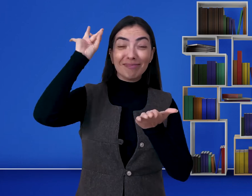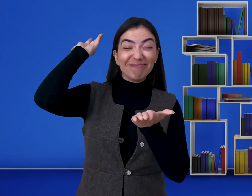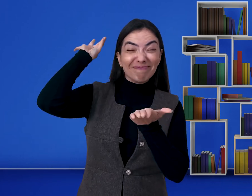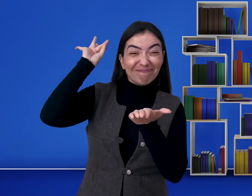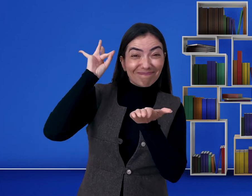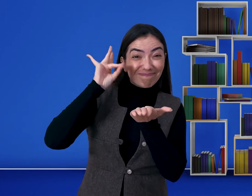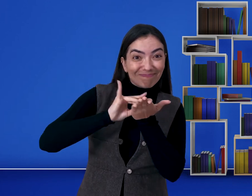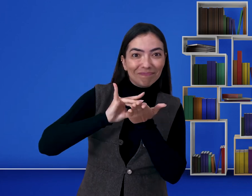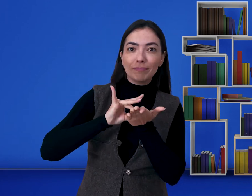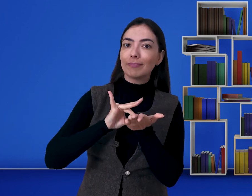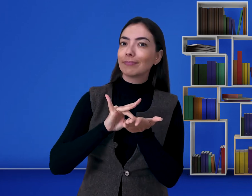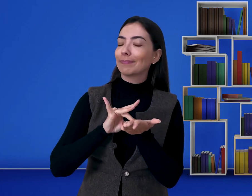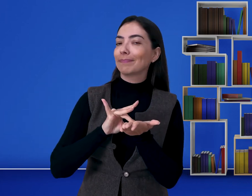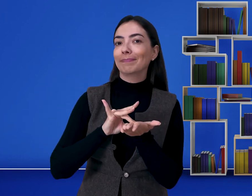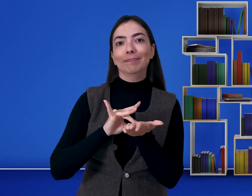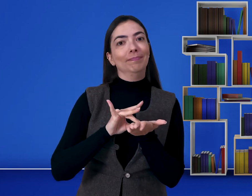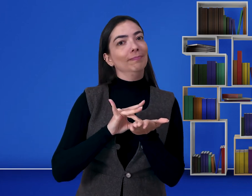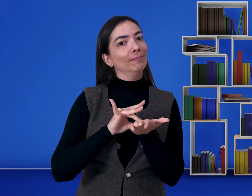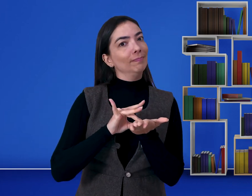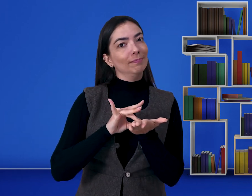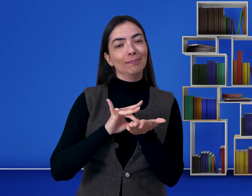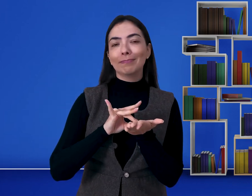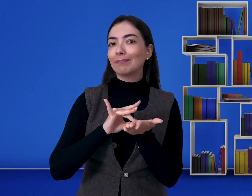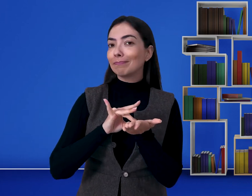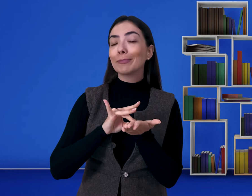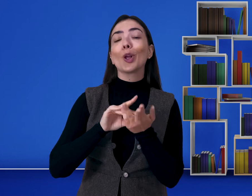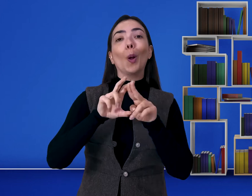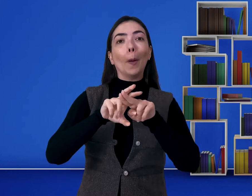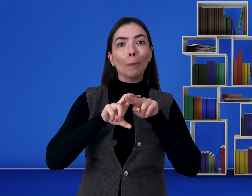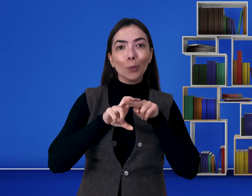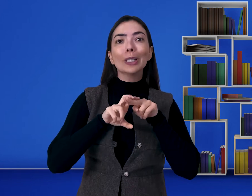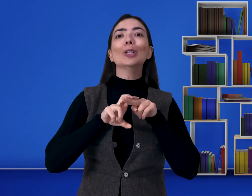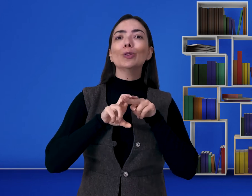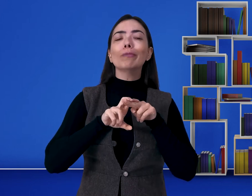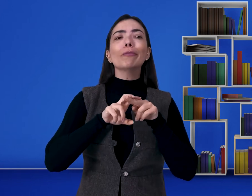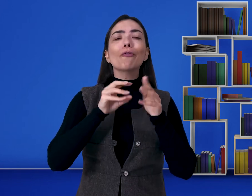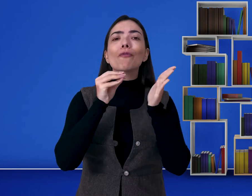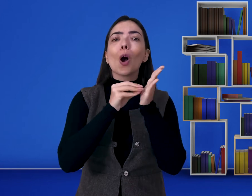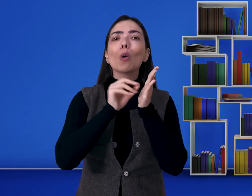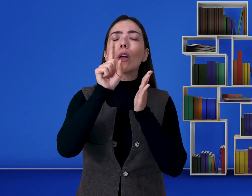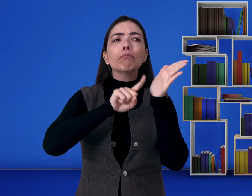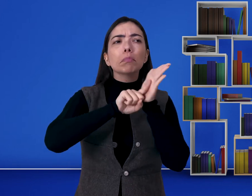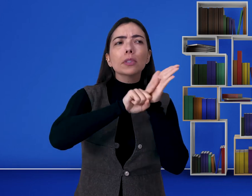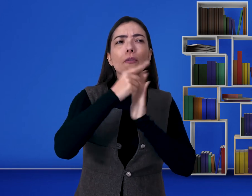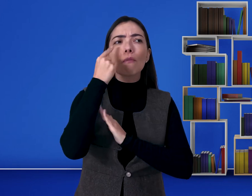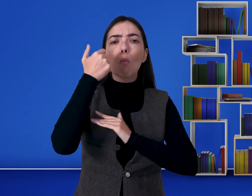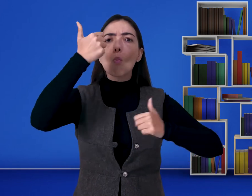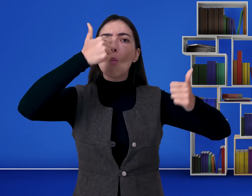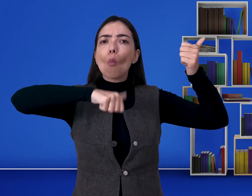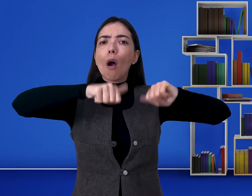fazem o seu papel na sociedade, mas, na verdade, não é isso. É necessário que haja